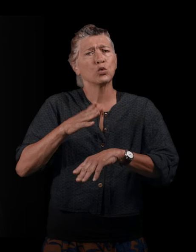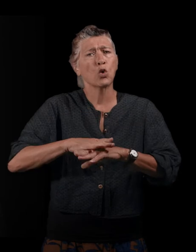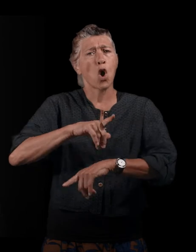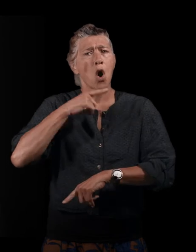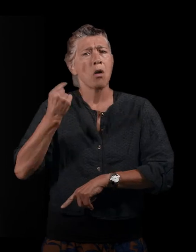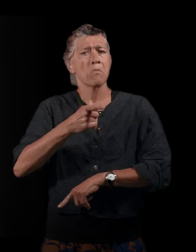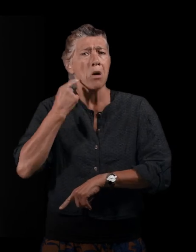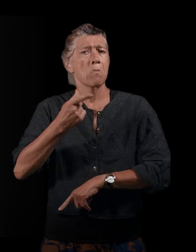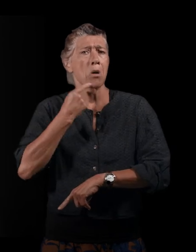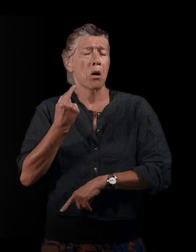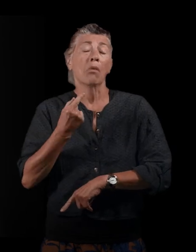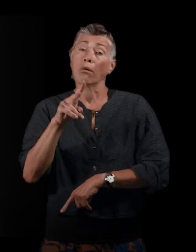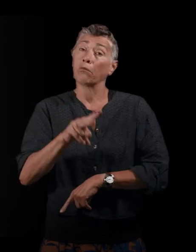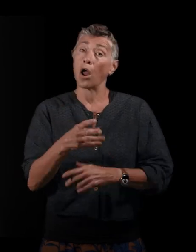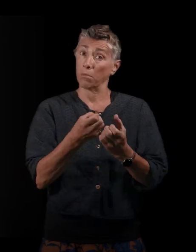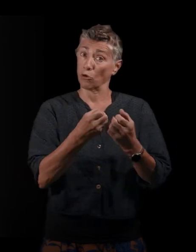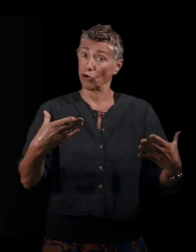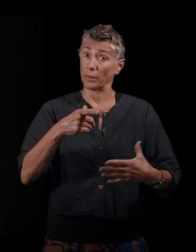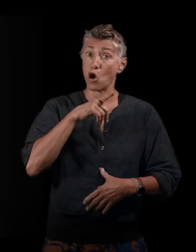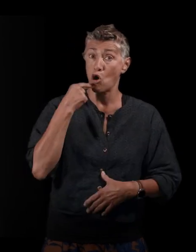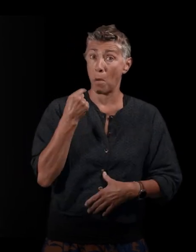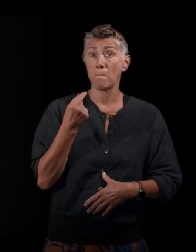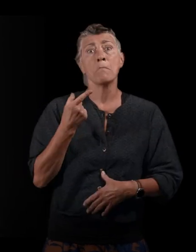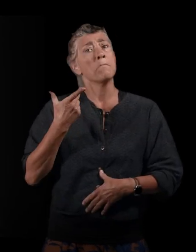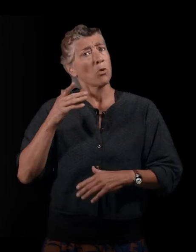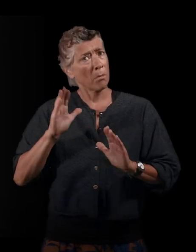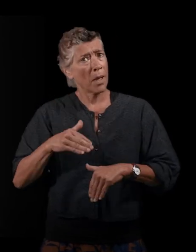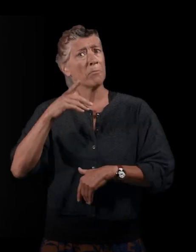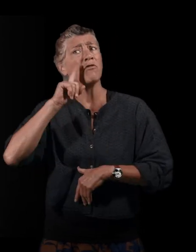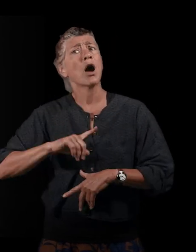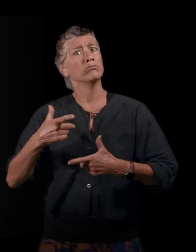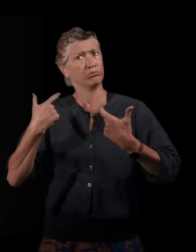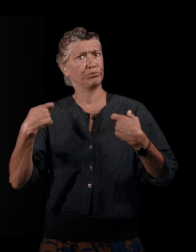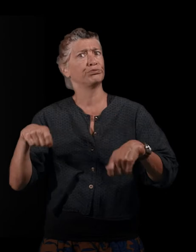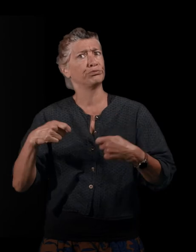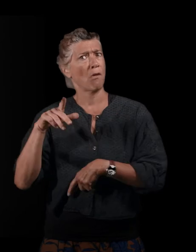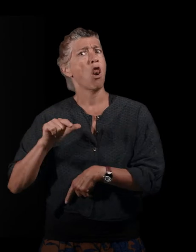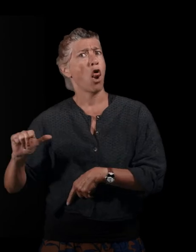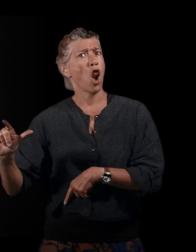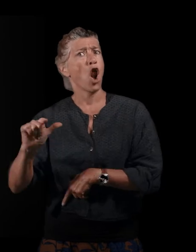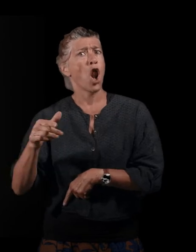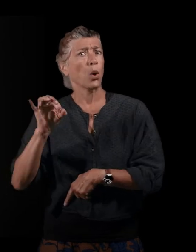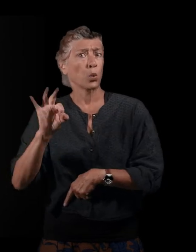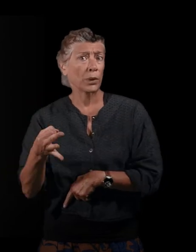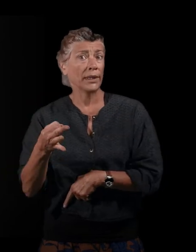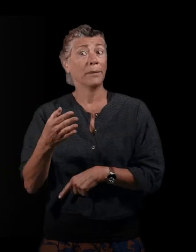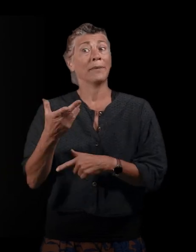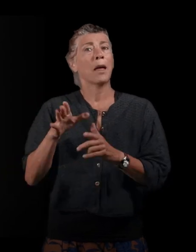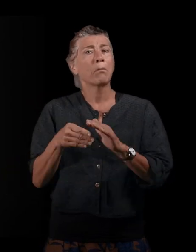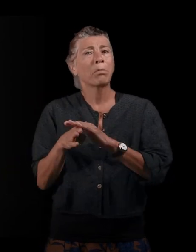sont majoritaires encore, même si les femmes sont très nombreuses dans les migrations aujourd'hui. Il est vrai que dans ce type de parcours en particulier,